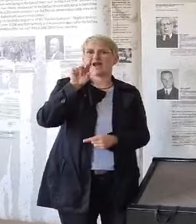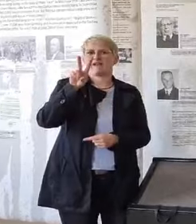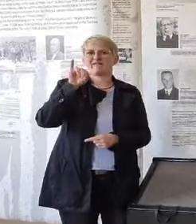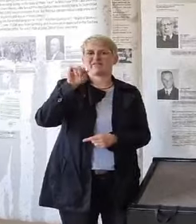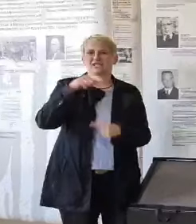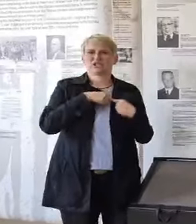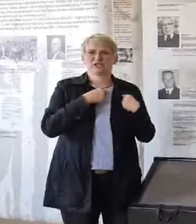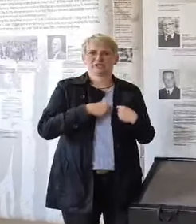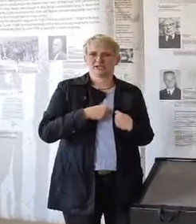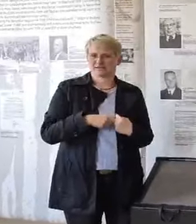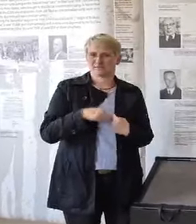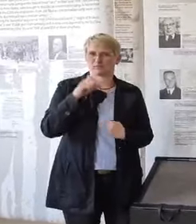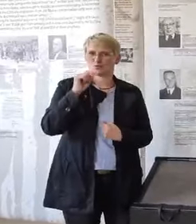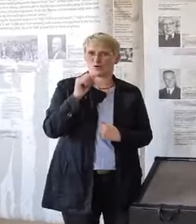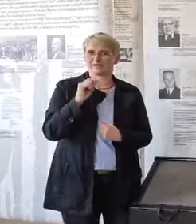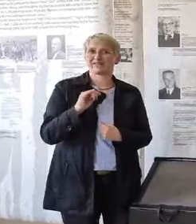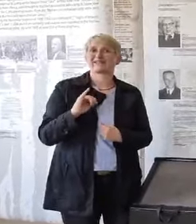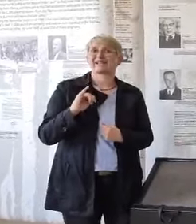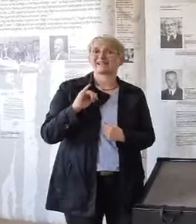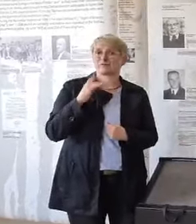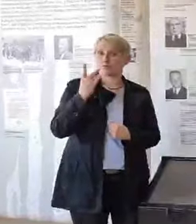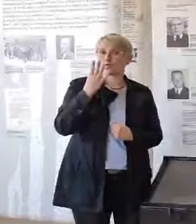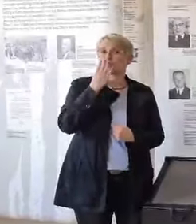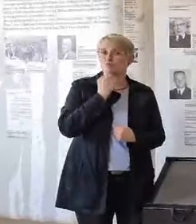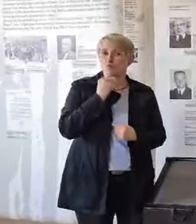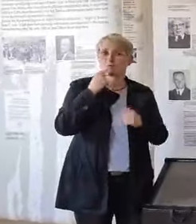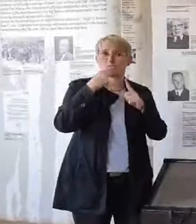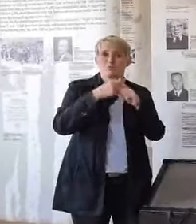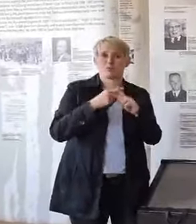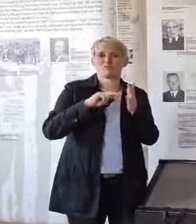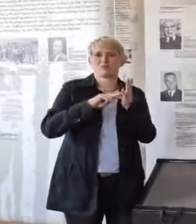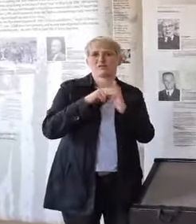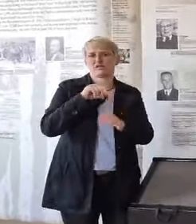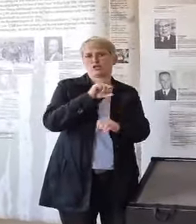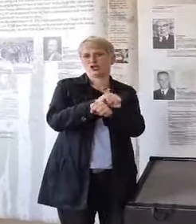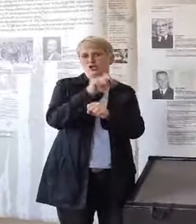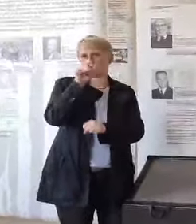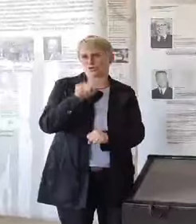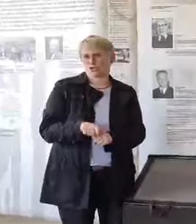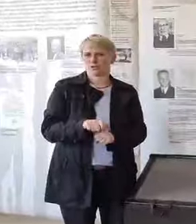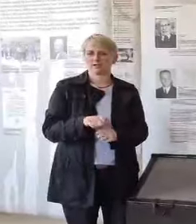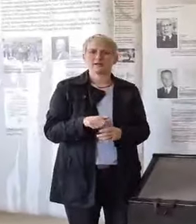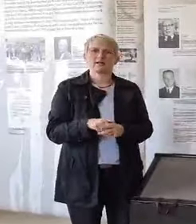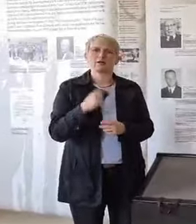politisch Inhaftierte. Und ein Detail kann man im Himmel noch erkennen.